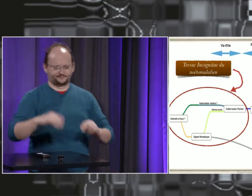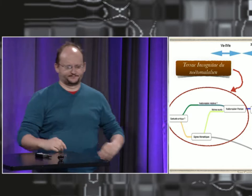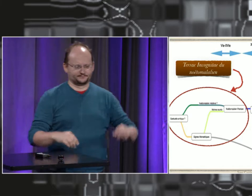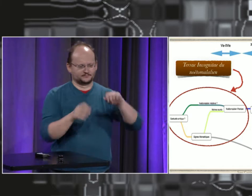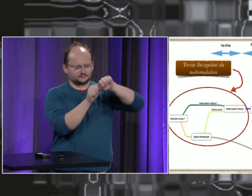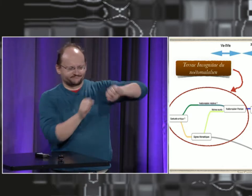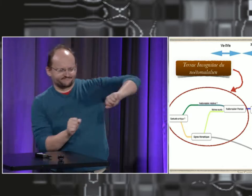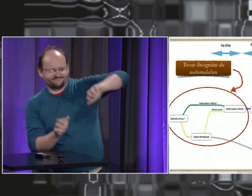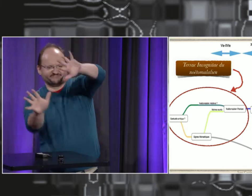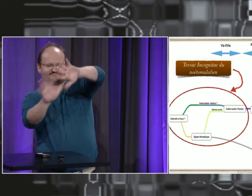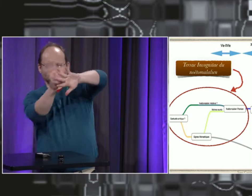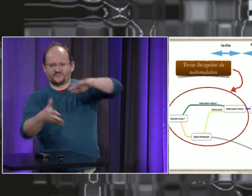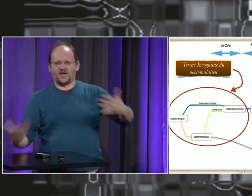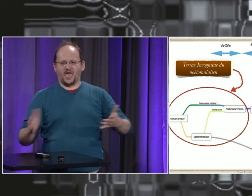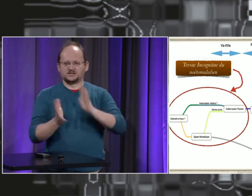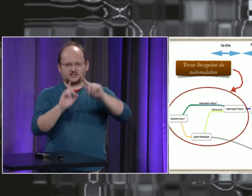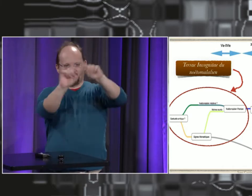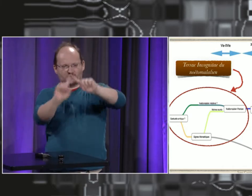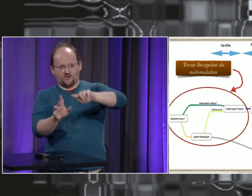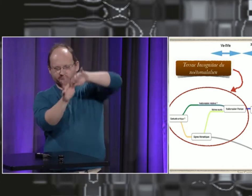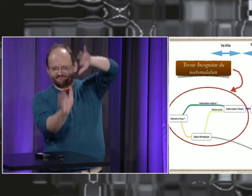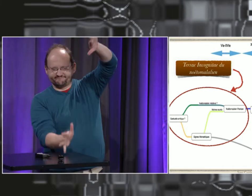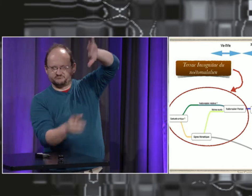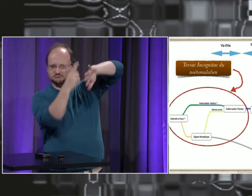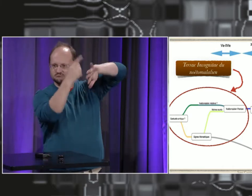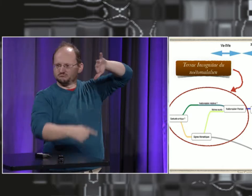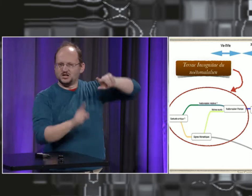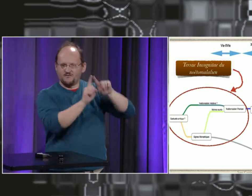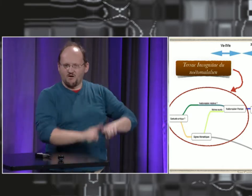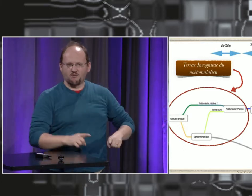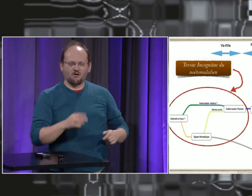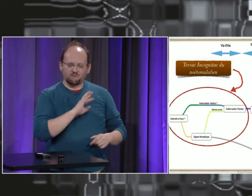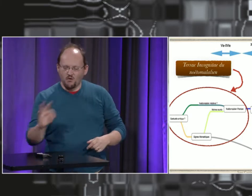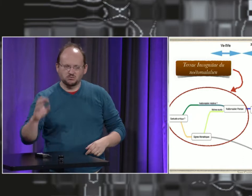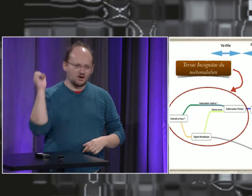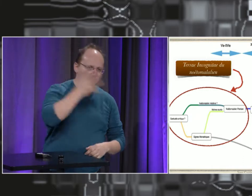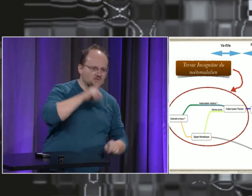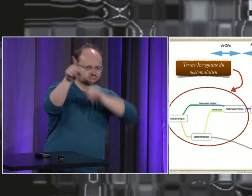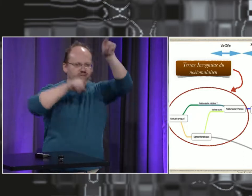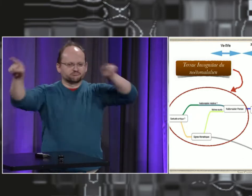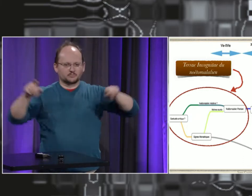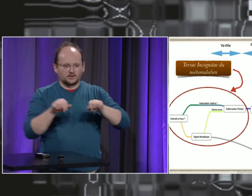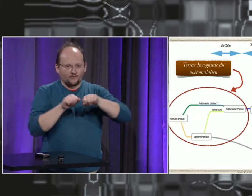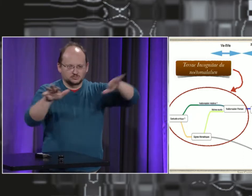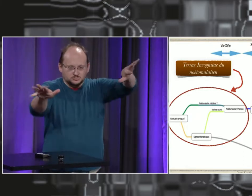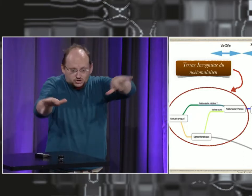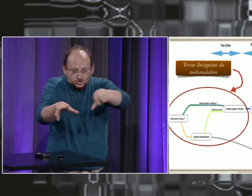Alors, pour comprendre, vous voyez ces embranchements. on a différentes langues des signes,